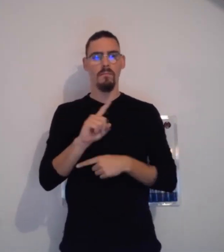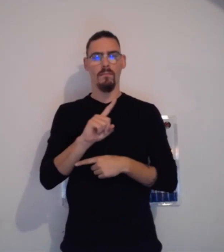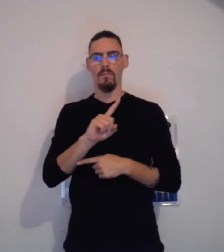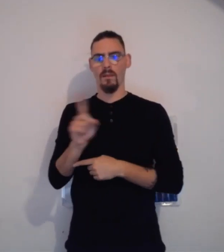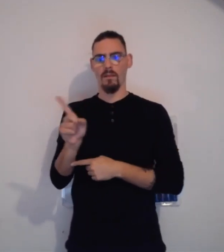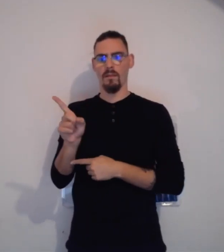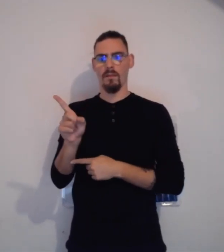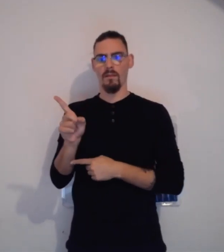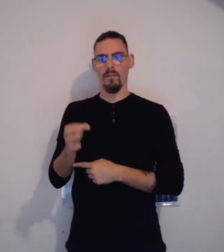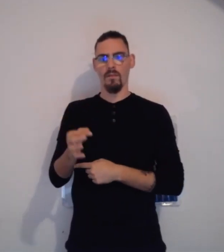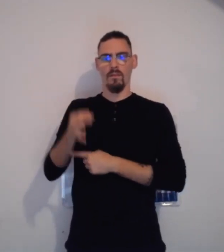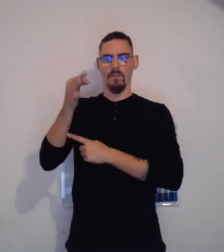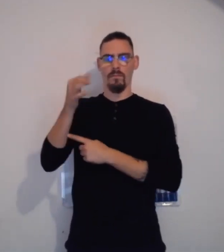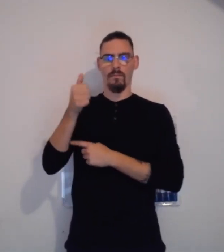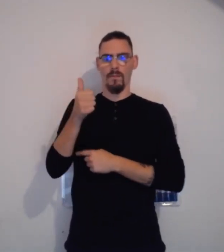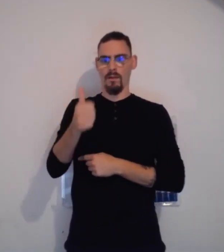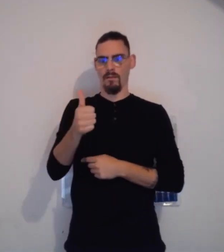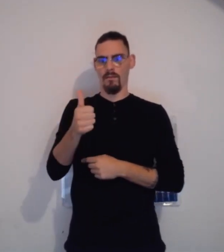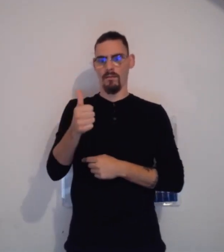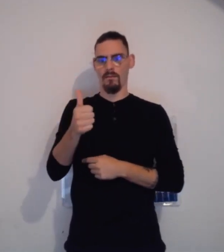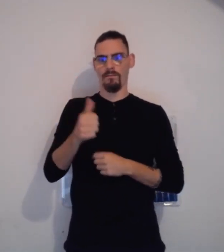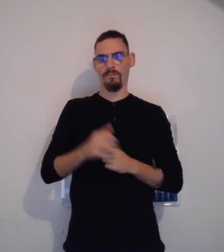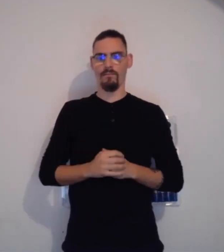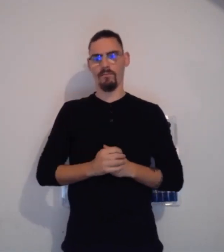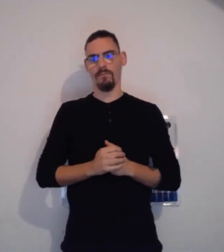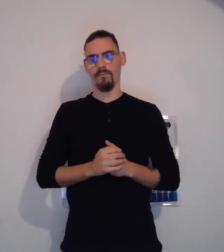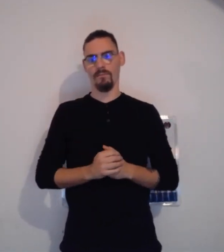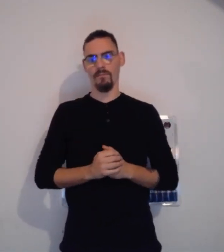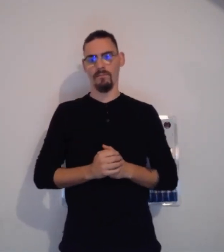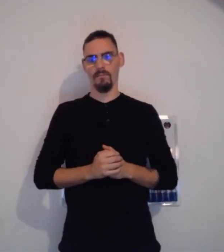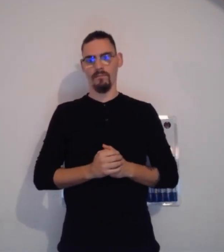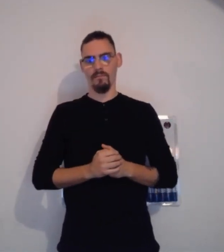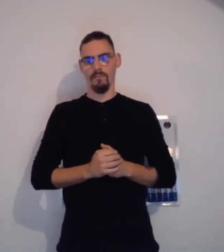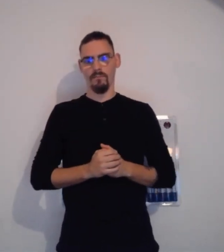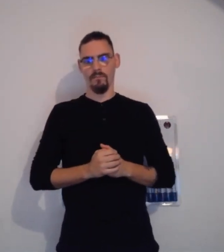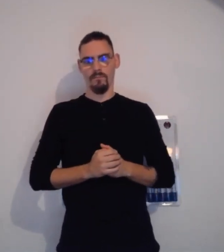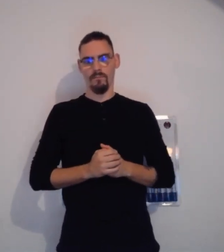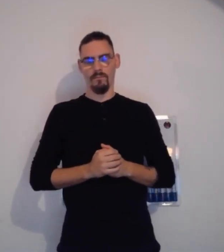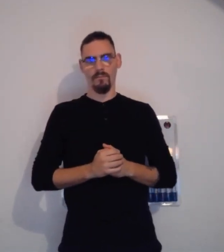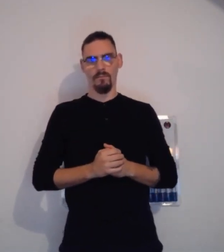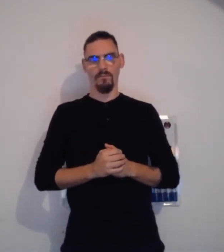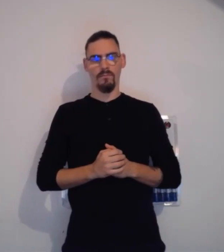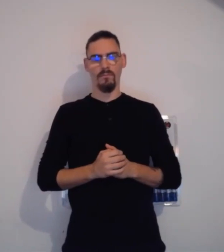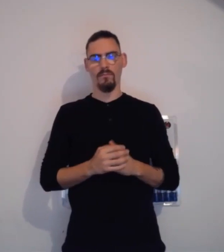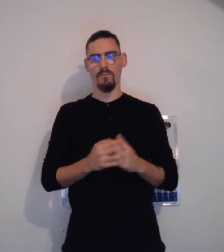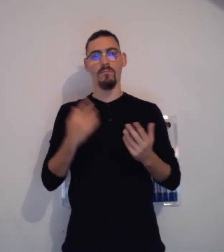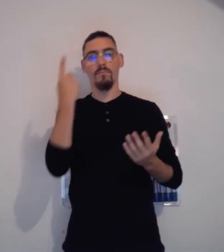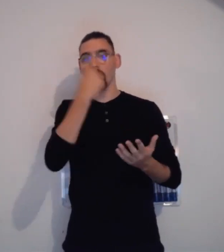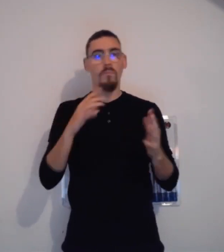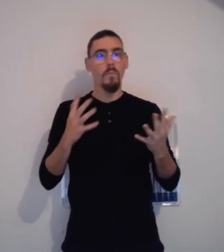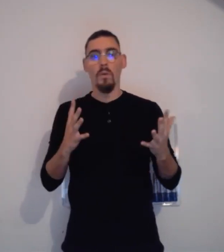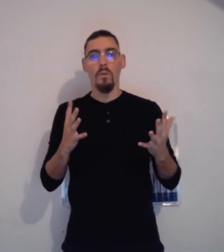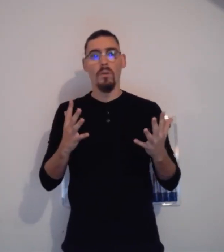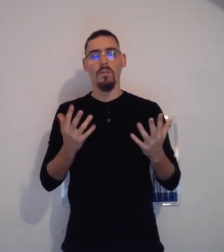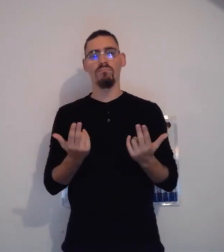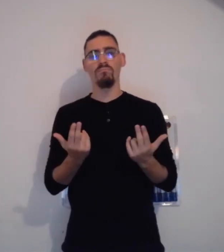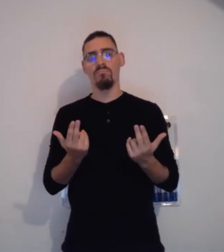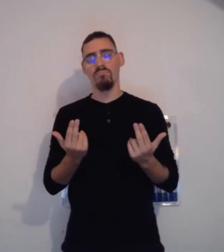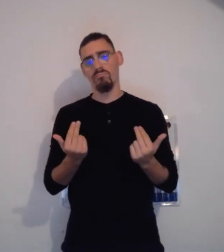Par exemple, si je vous dis, cela ne va pas très bien. Je ne vais pas très bien. Eh bien, niveau